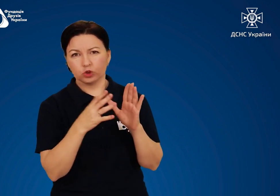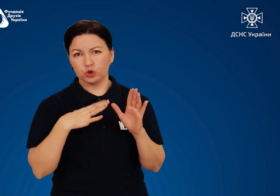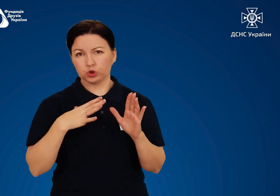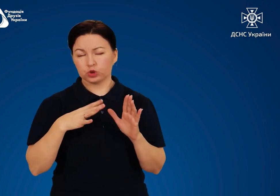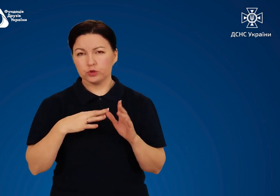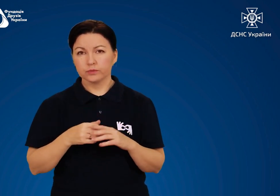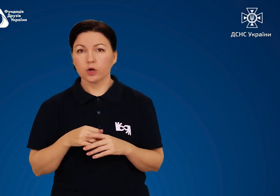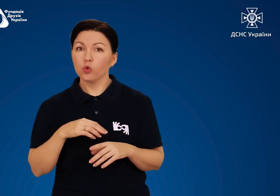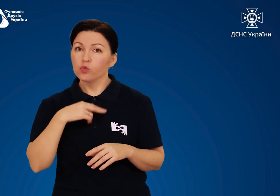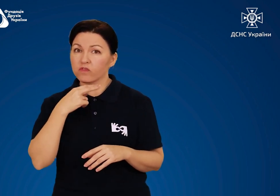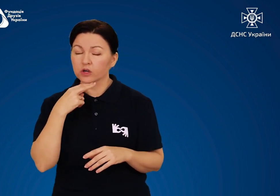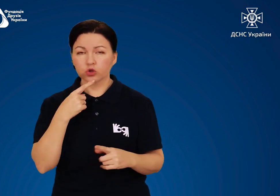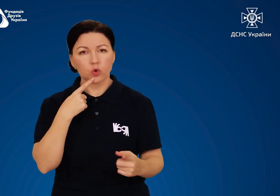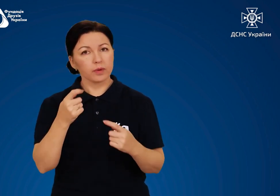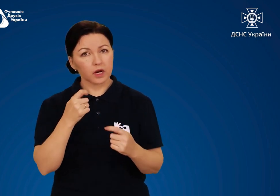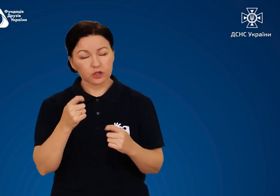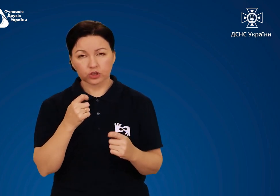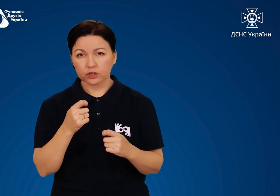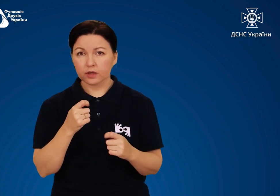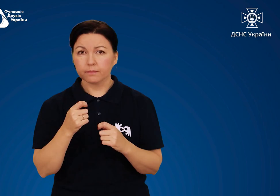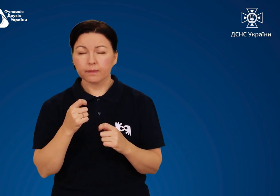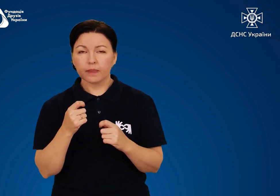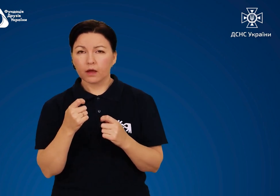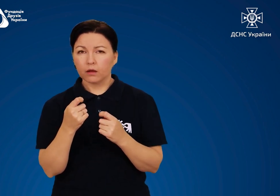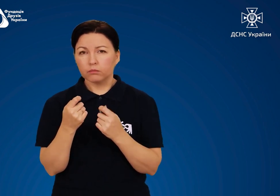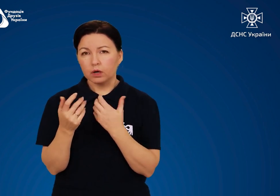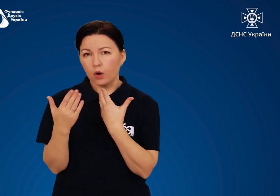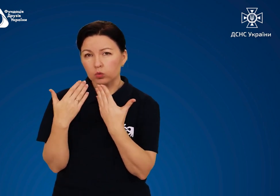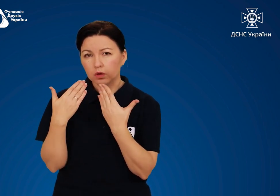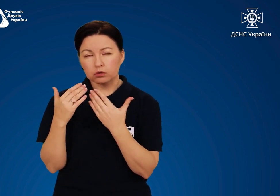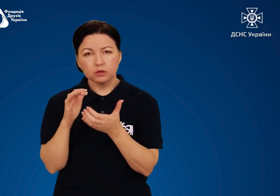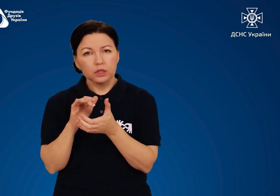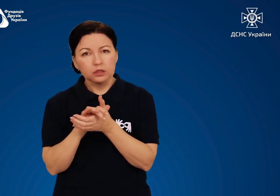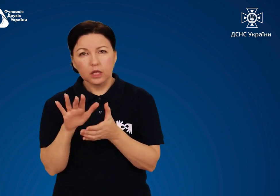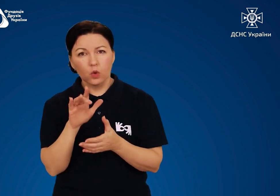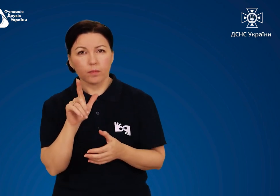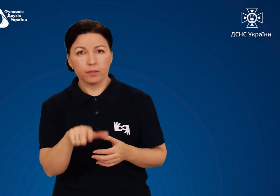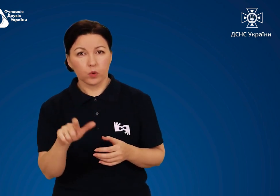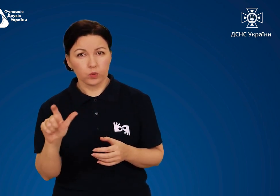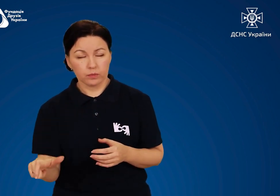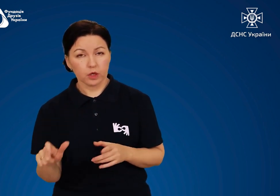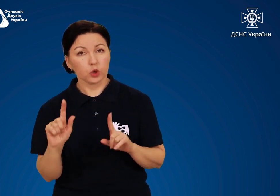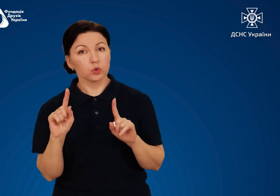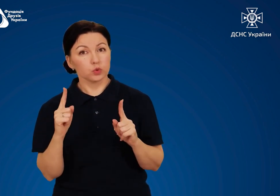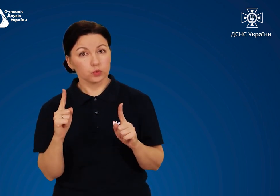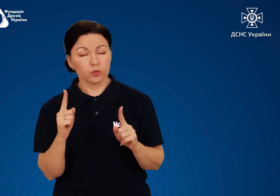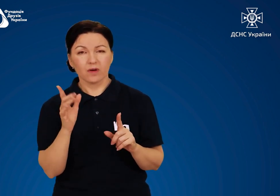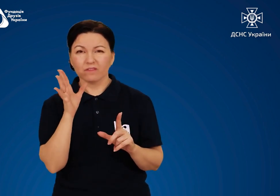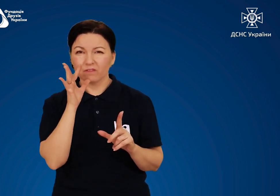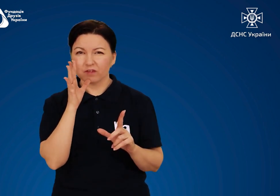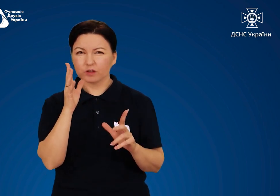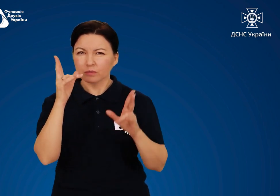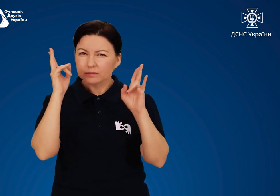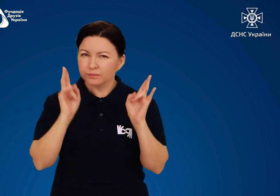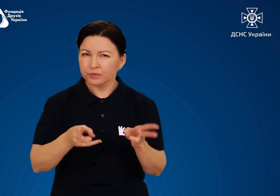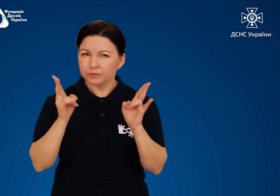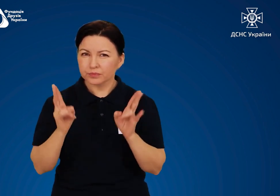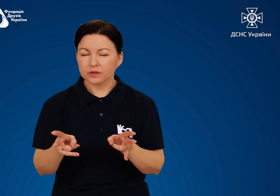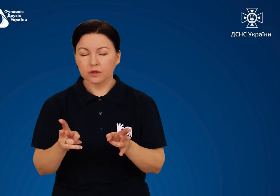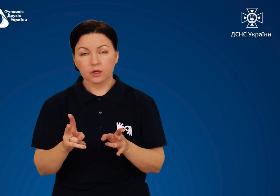Будьте уважними і обережними при контактах з незнайомими людьми, тому що під час стихійних лих